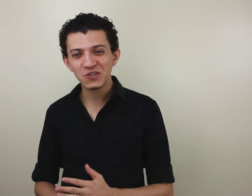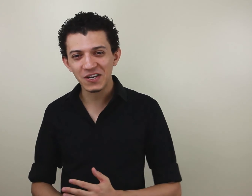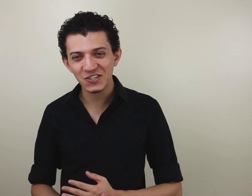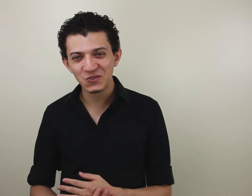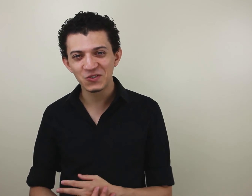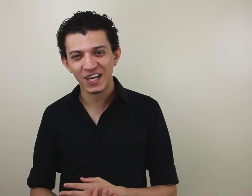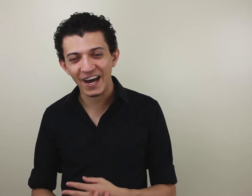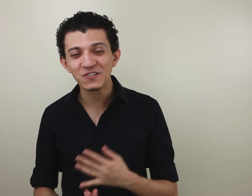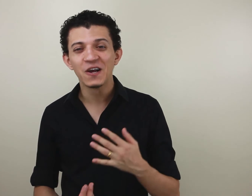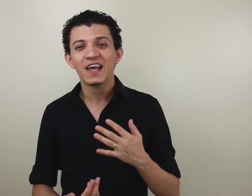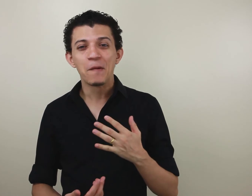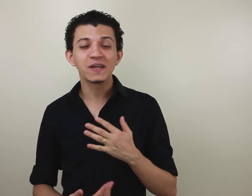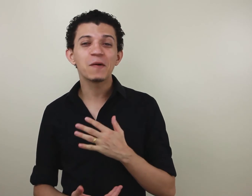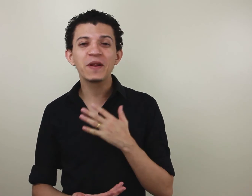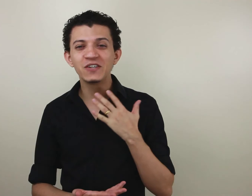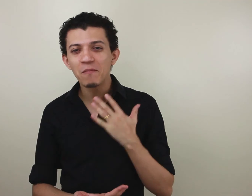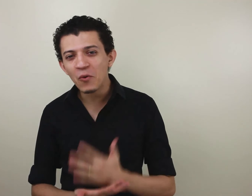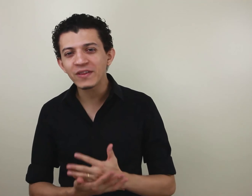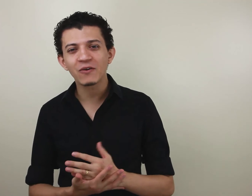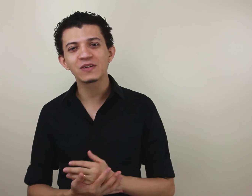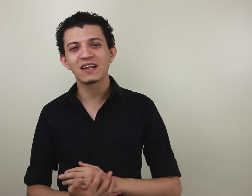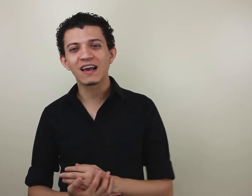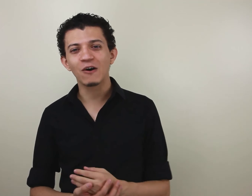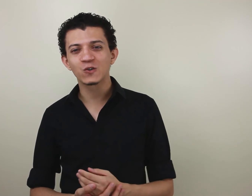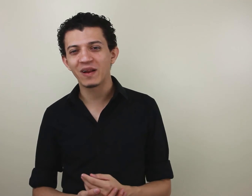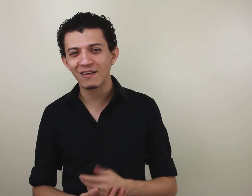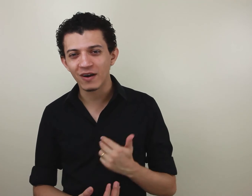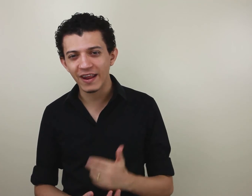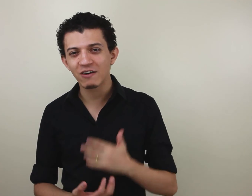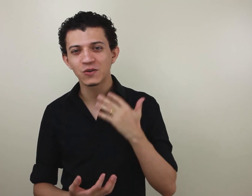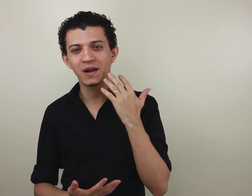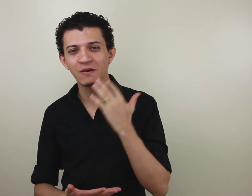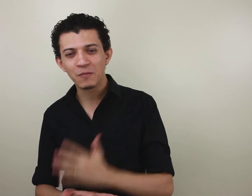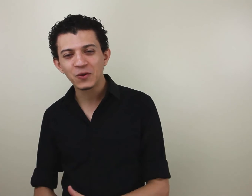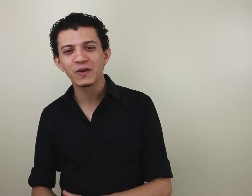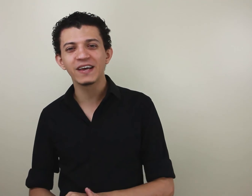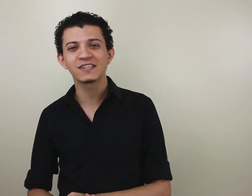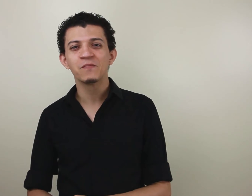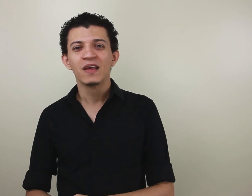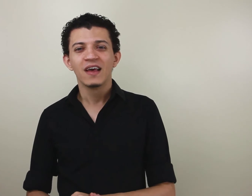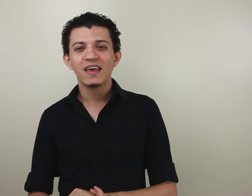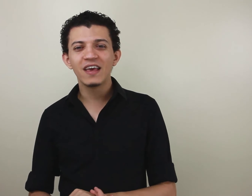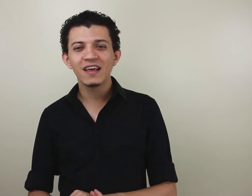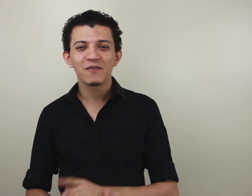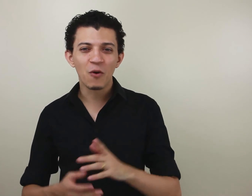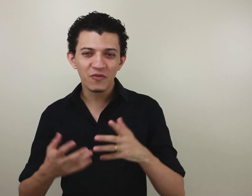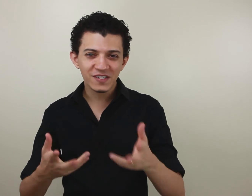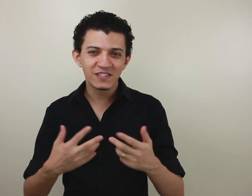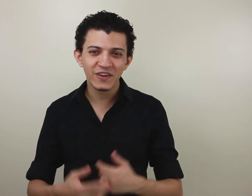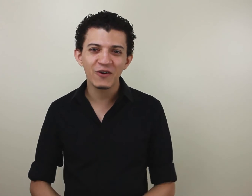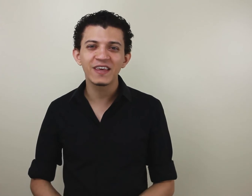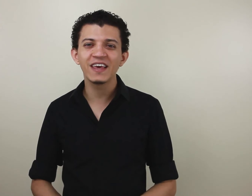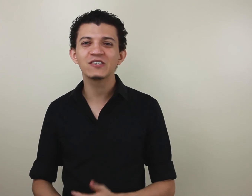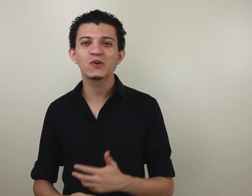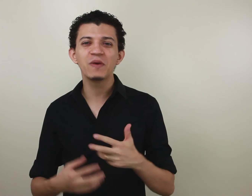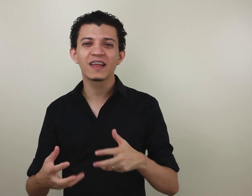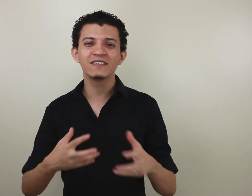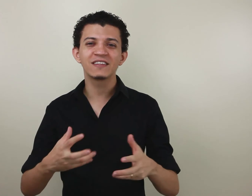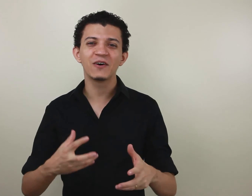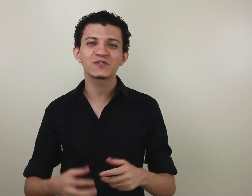horas de estudo diários. Mas eu aprendi muita coisa legal sobre a língua grega, sobre a língua portuguesa. E como vocês viram aqui, eu estou migrando então esse